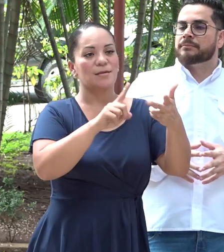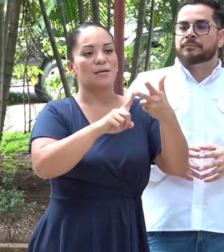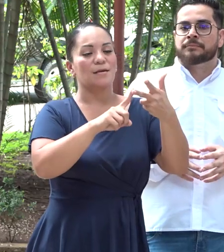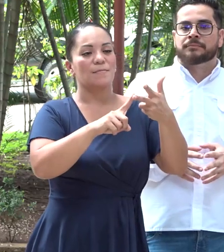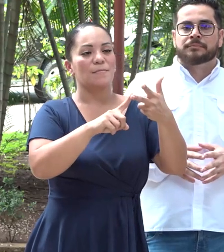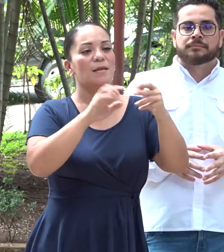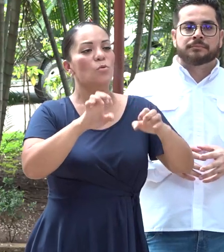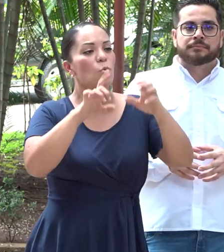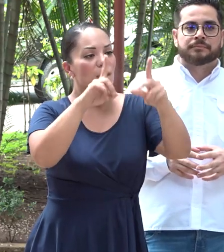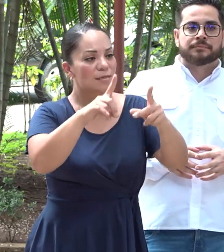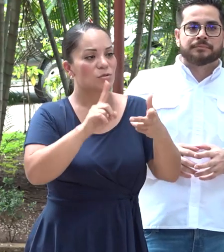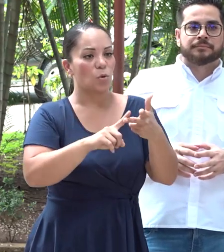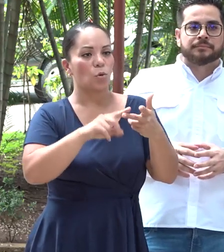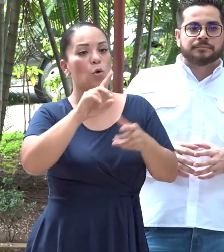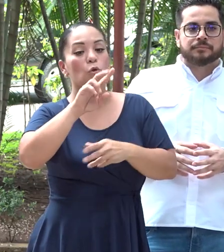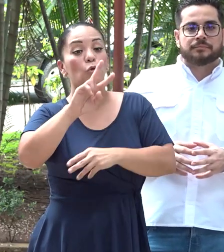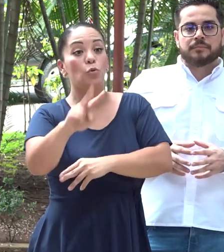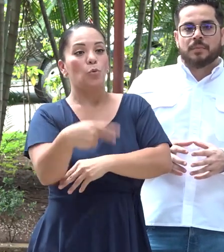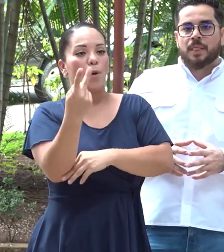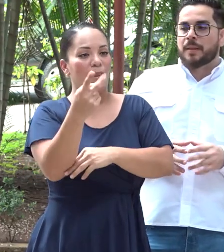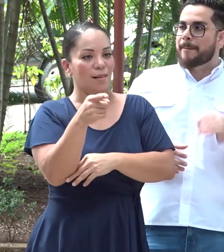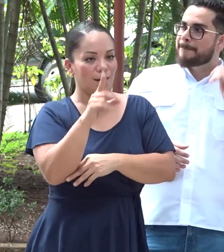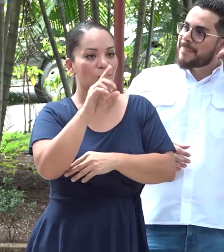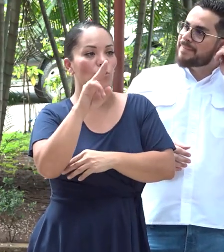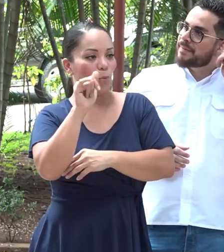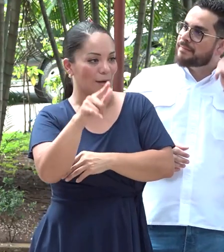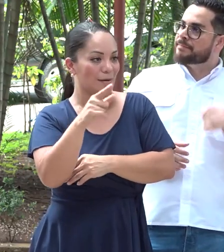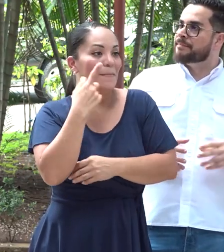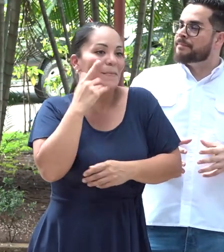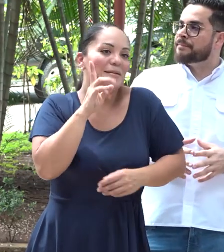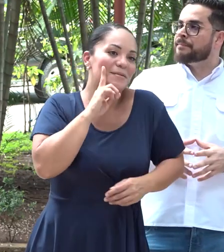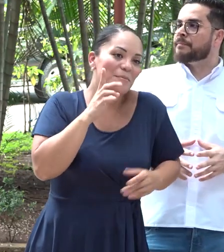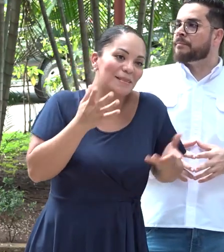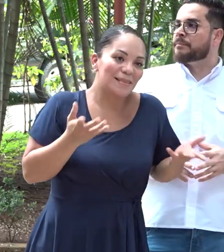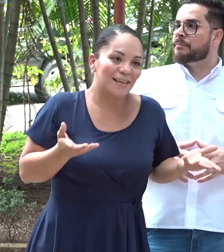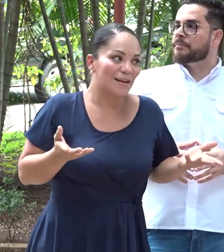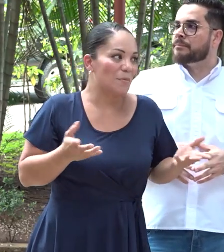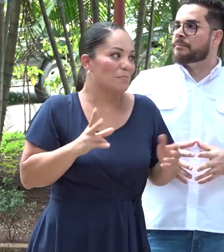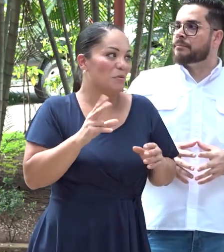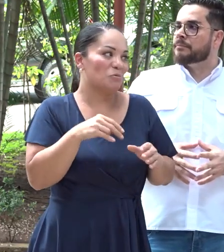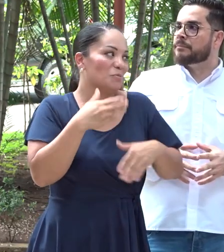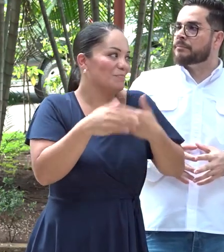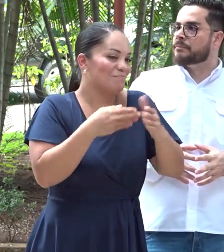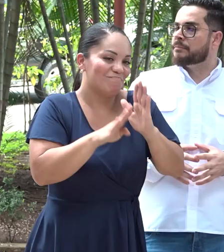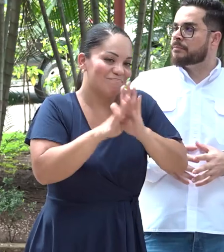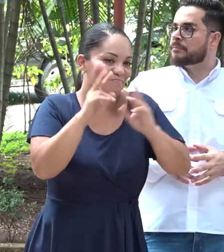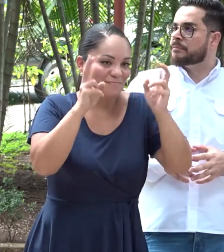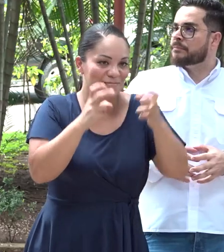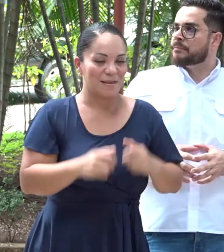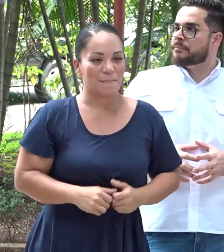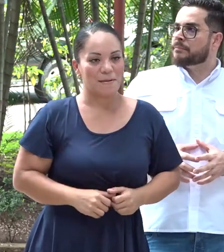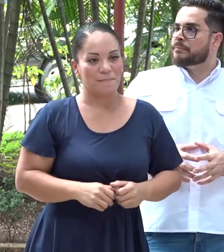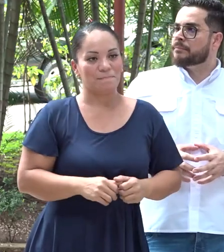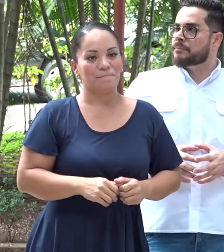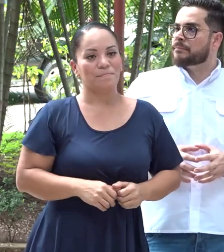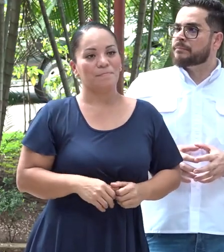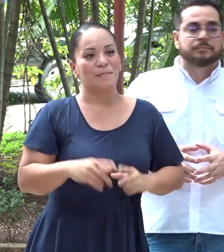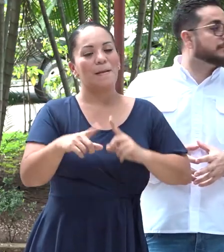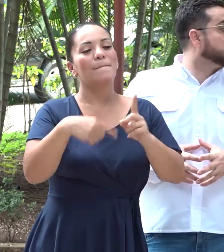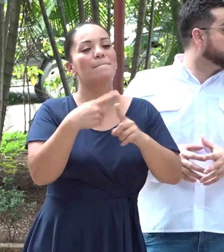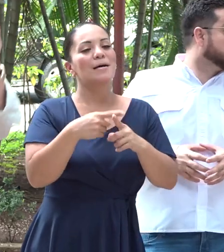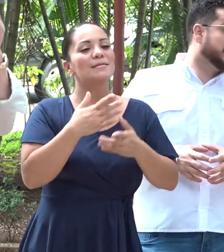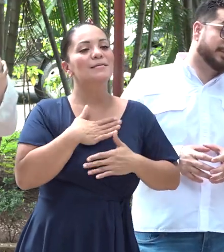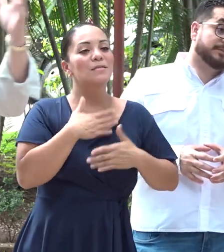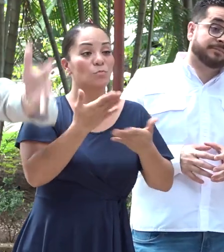con la educación dual, que parece mentira, no hemos avanzado, y con la